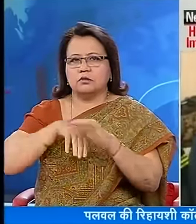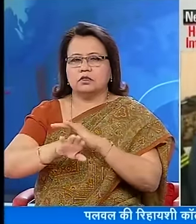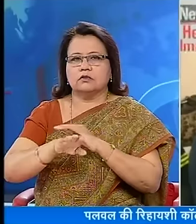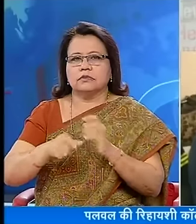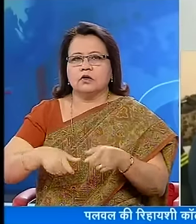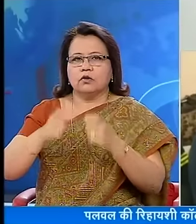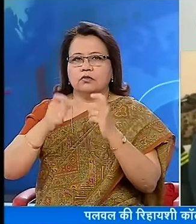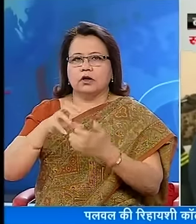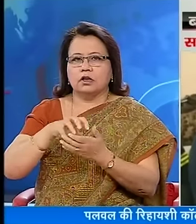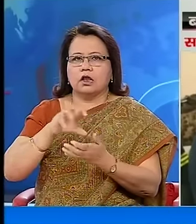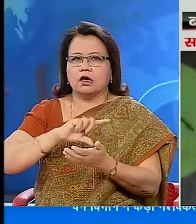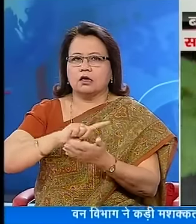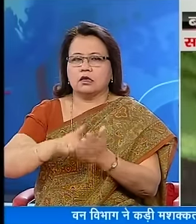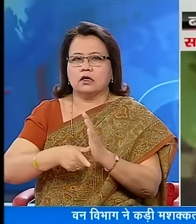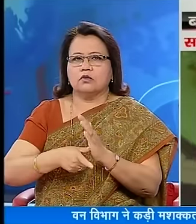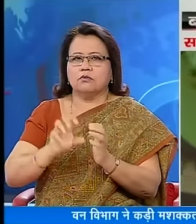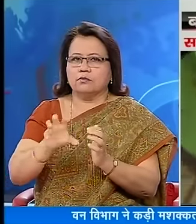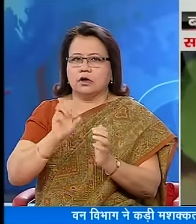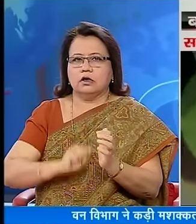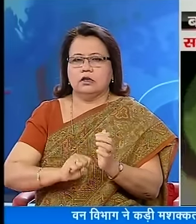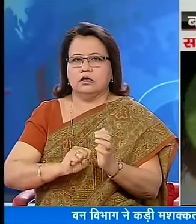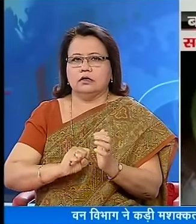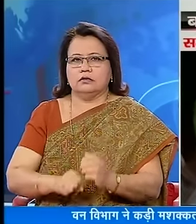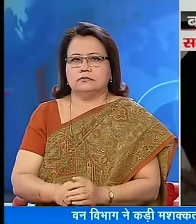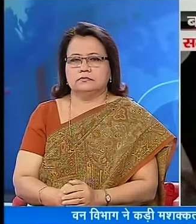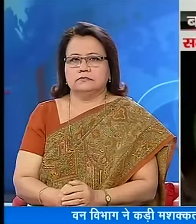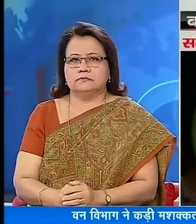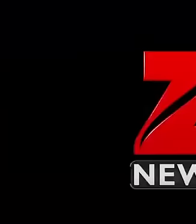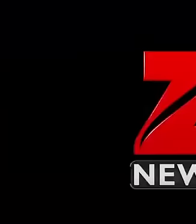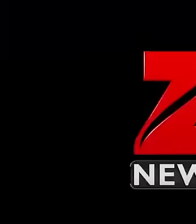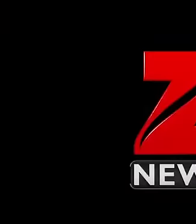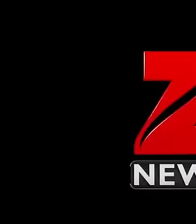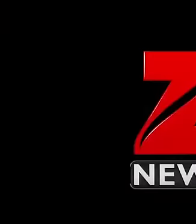हुआ था वन विभाग ने आखिरकार तेंदुए को पकड़ लिया है